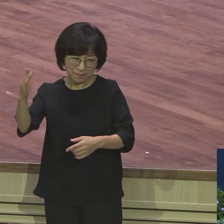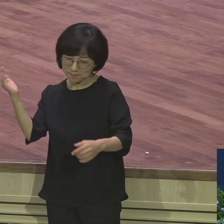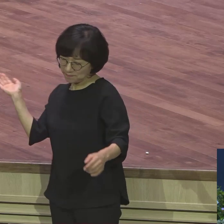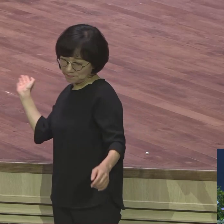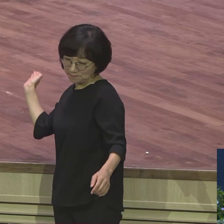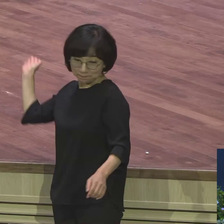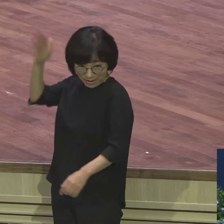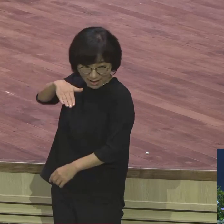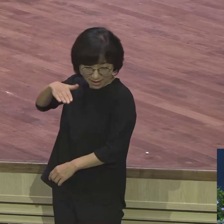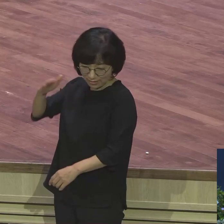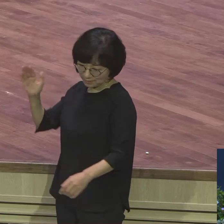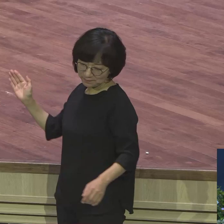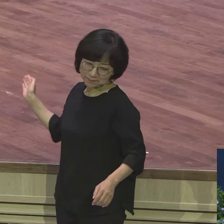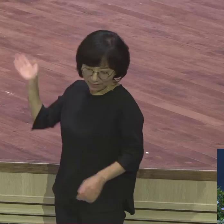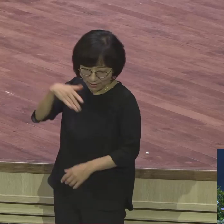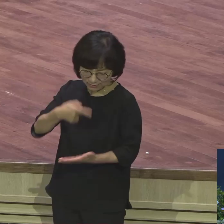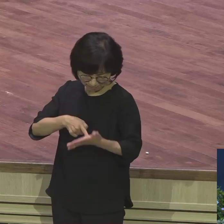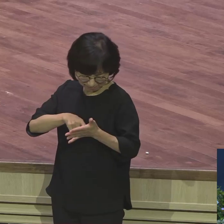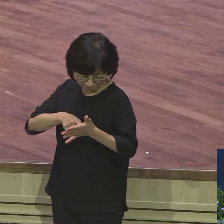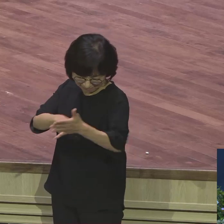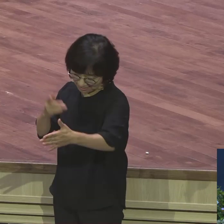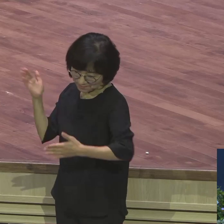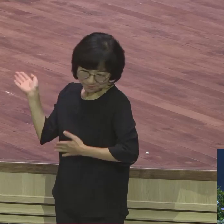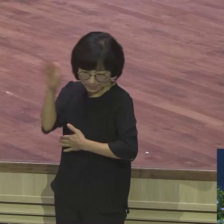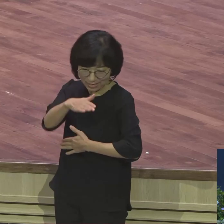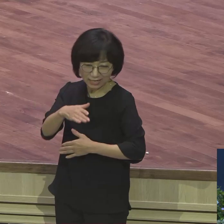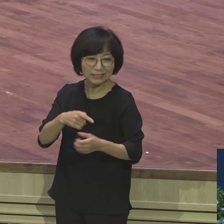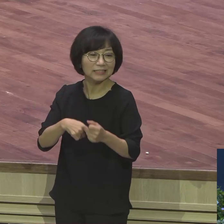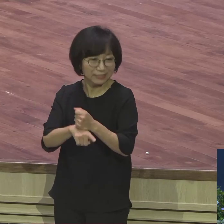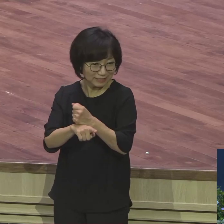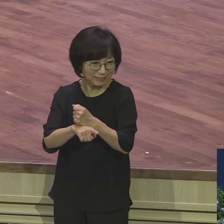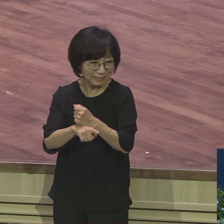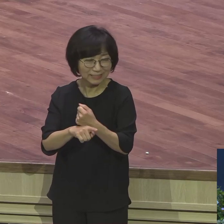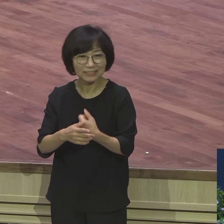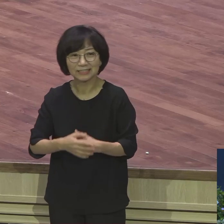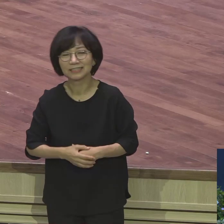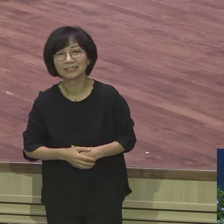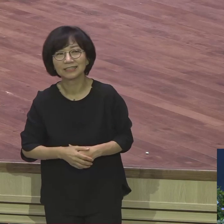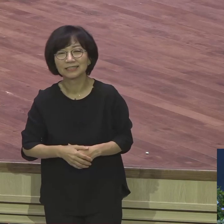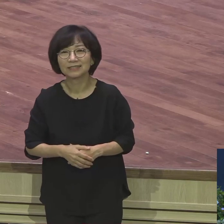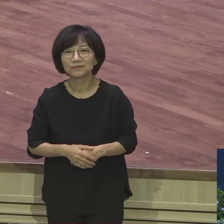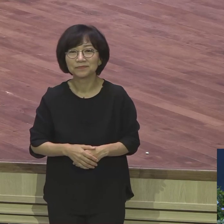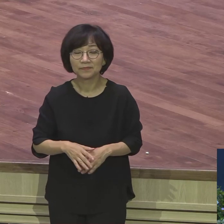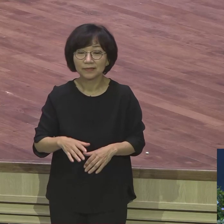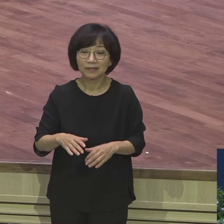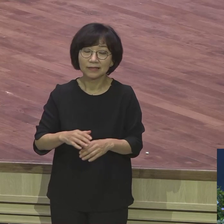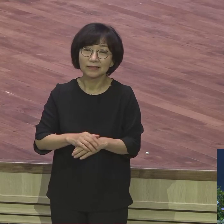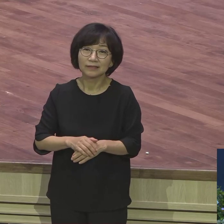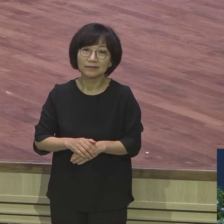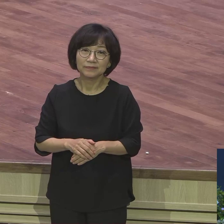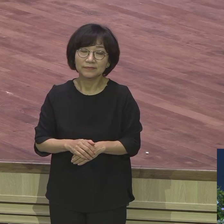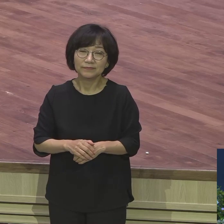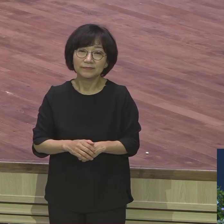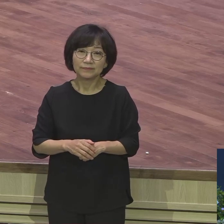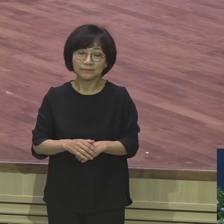해치고 나아가다 라는 것이 형통한 뜻이에요 하나님께서는 형통해 하신다 이 말은 요셉처럼